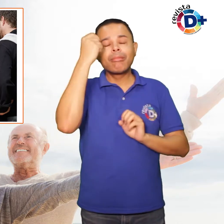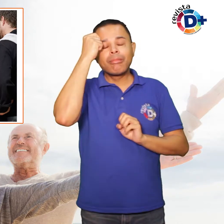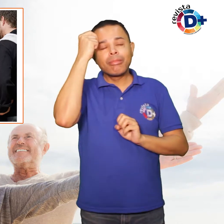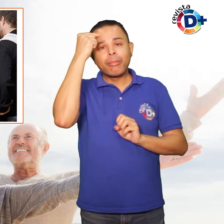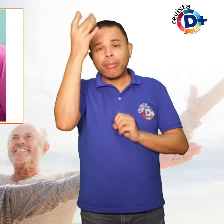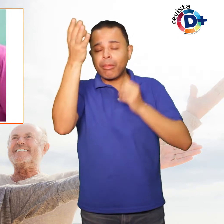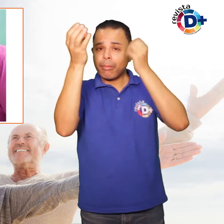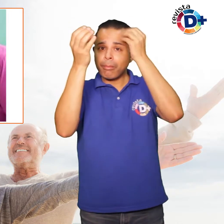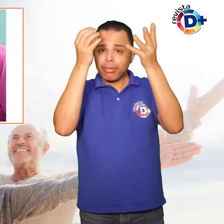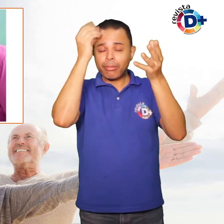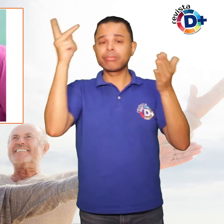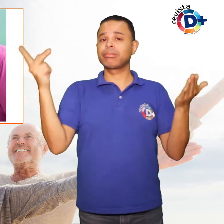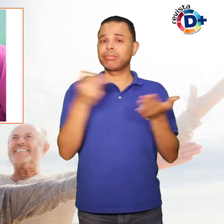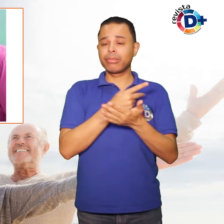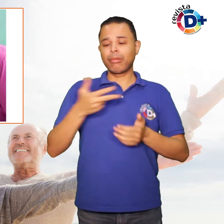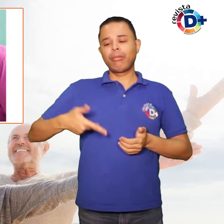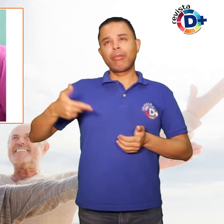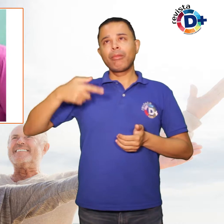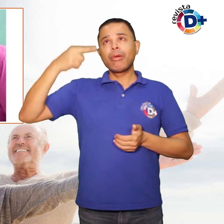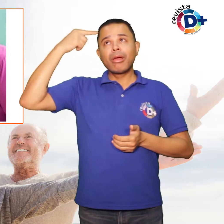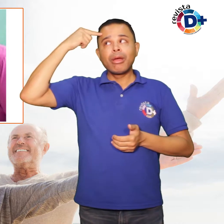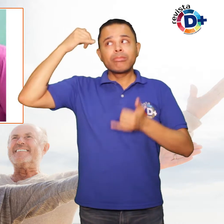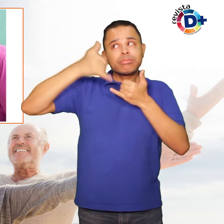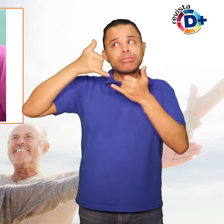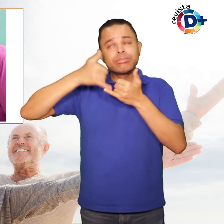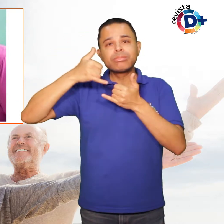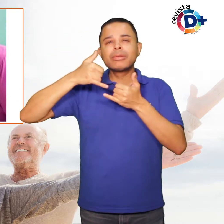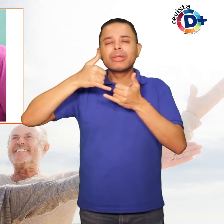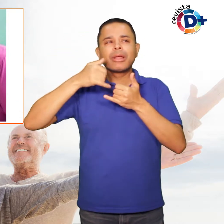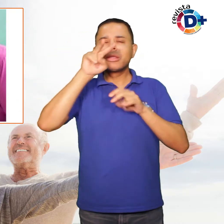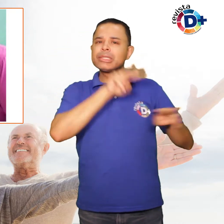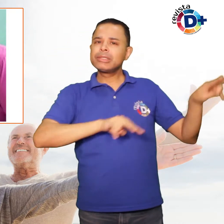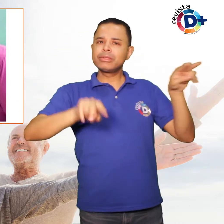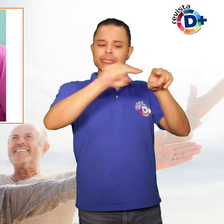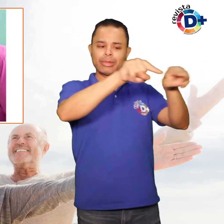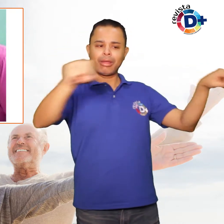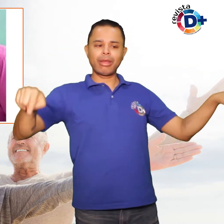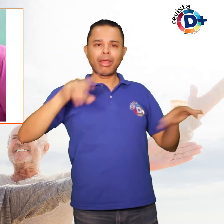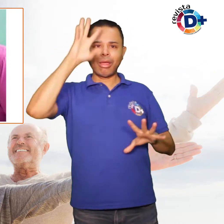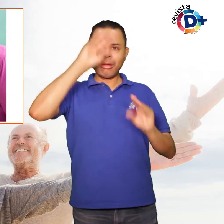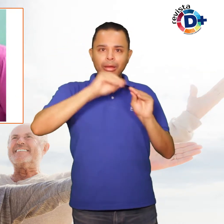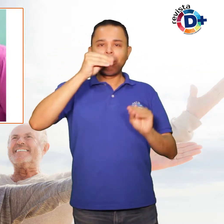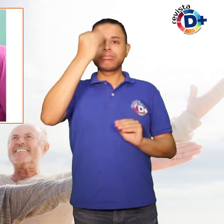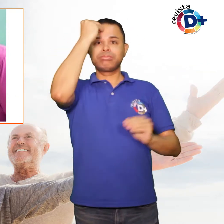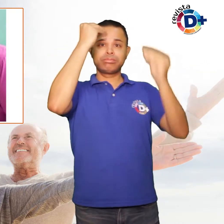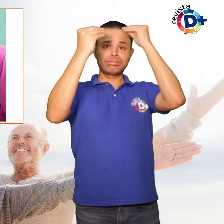trabalho, na velocidade do pensamento e na habilidades viso-espaciais. Mas o